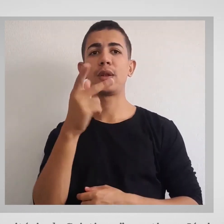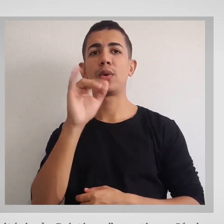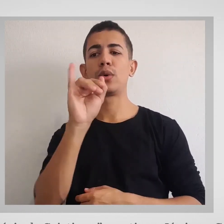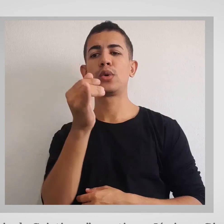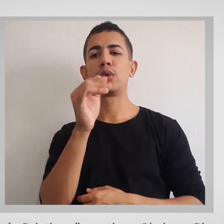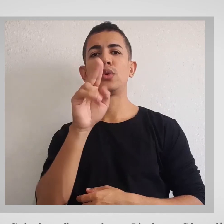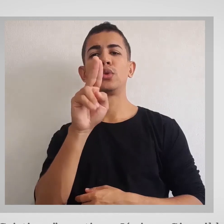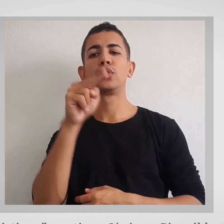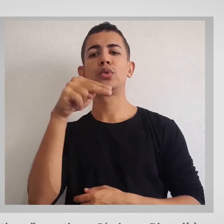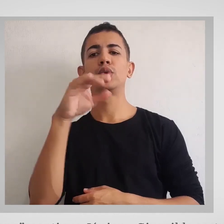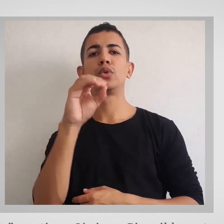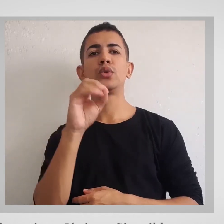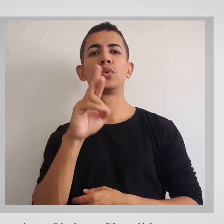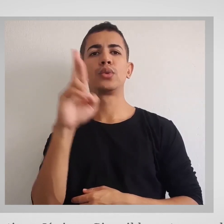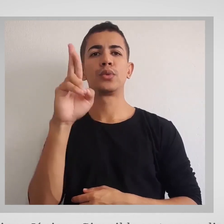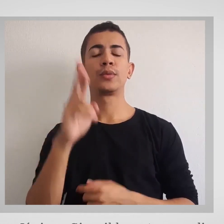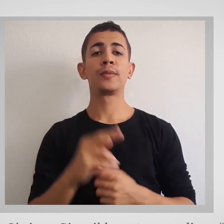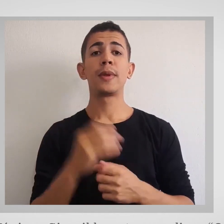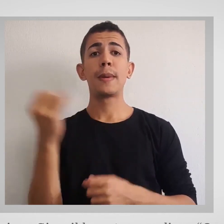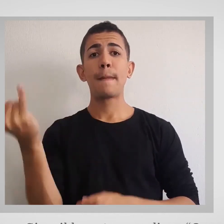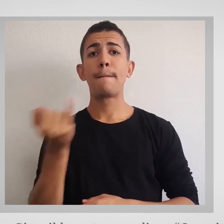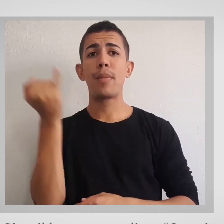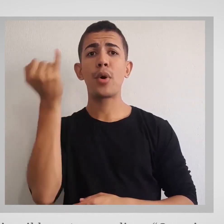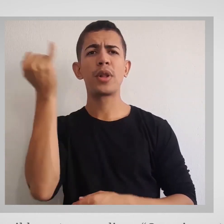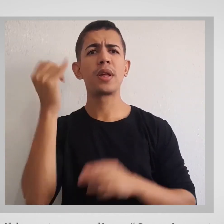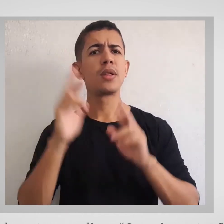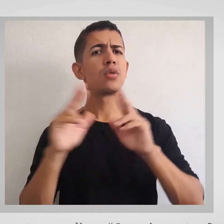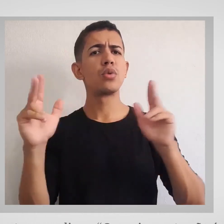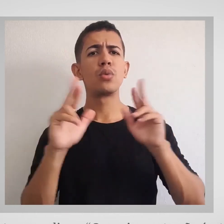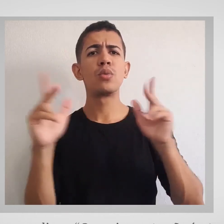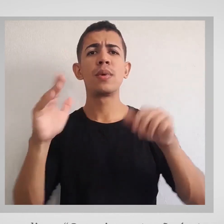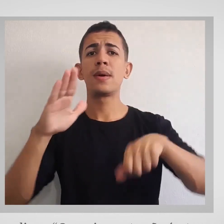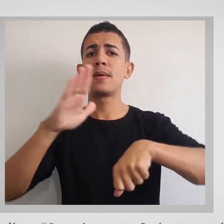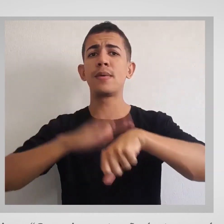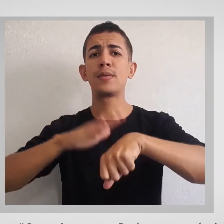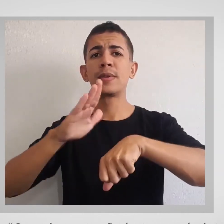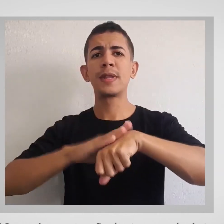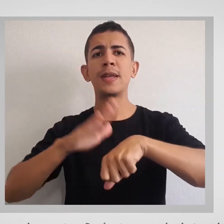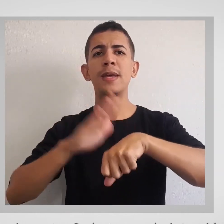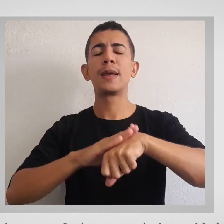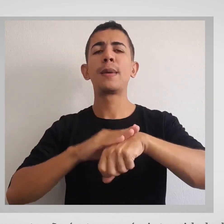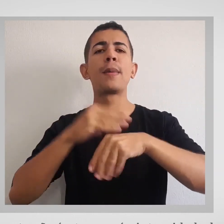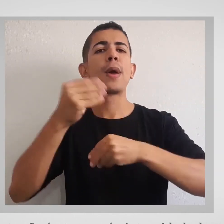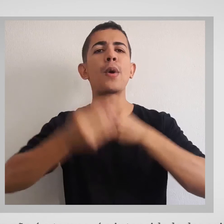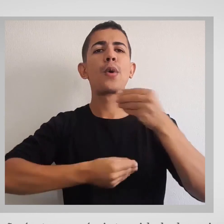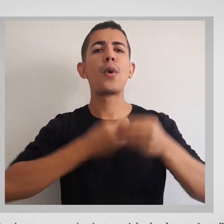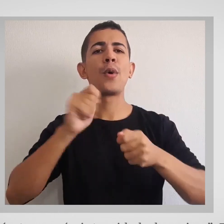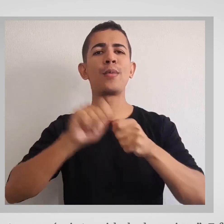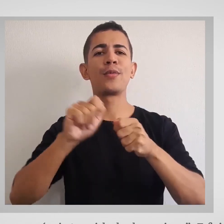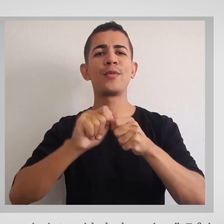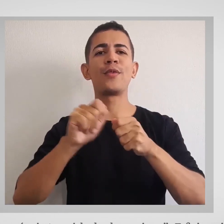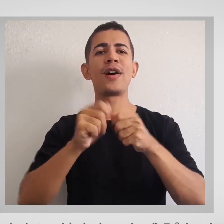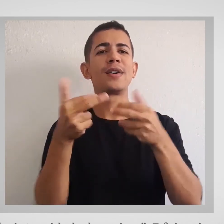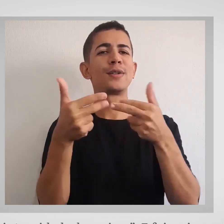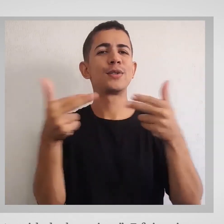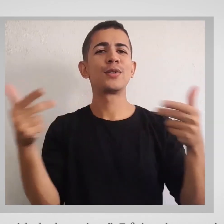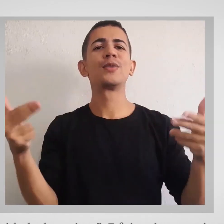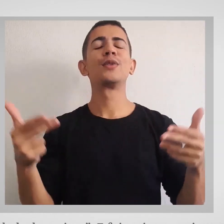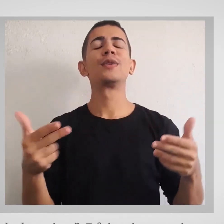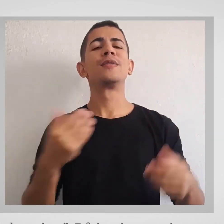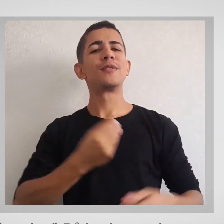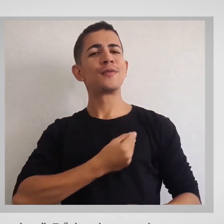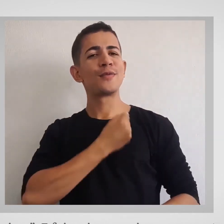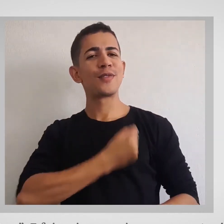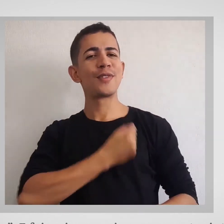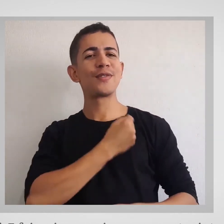Júnior. Givanildo costuma dizer, o que importa não é o tempo, é a intensidade das coisas. E foi assim que viveu,